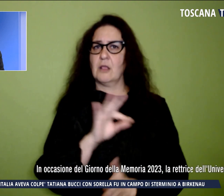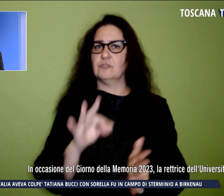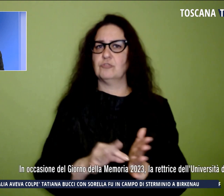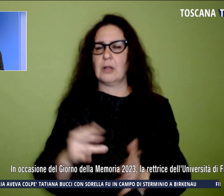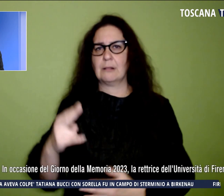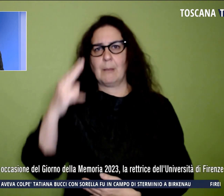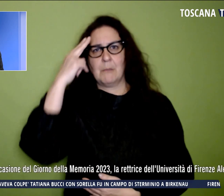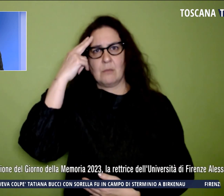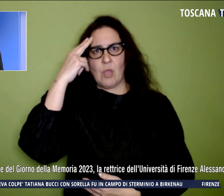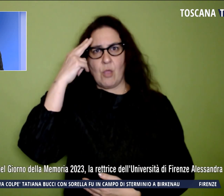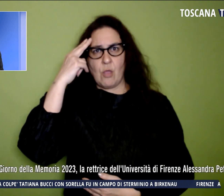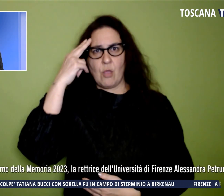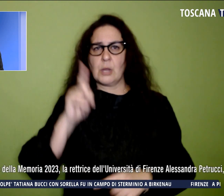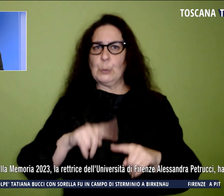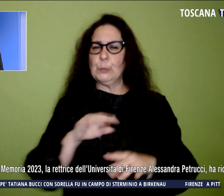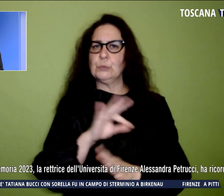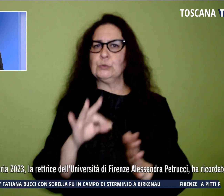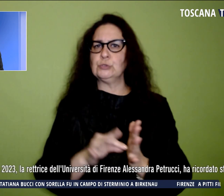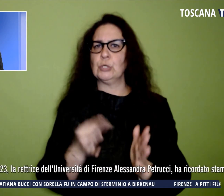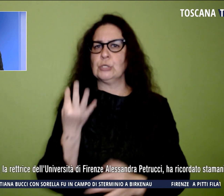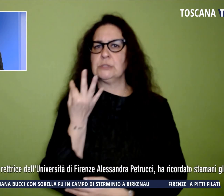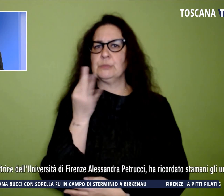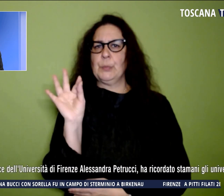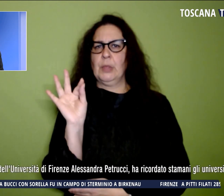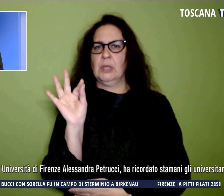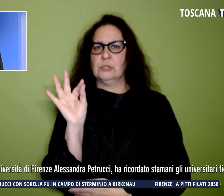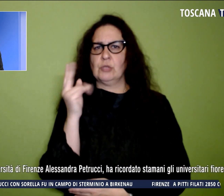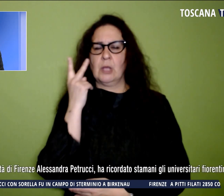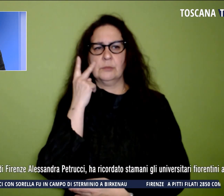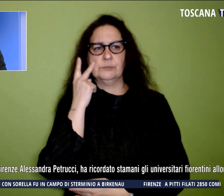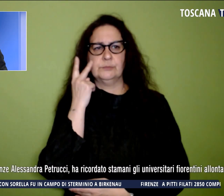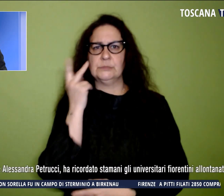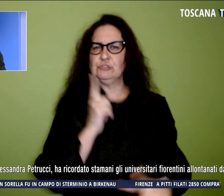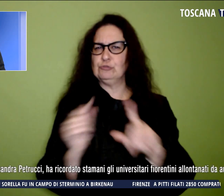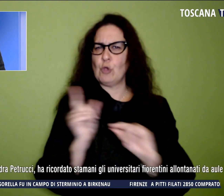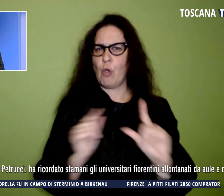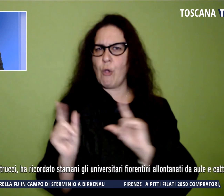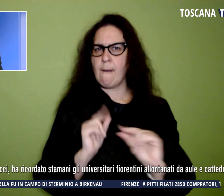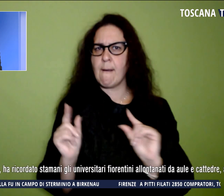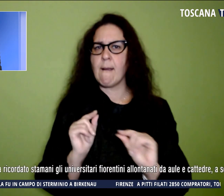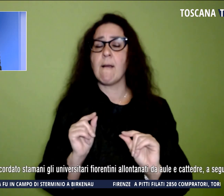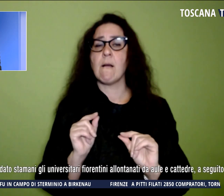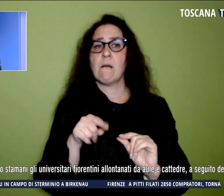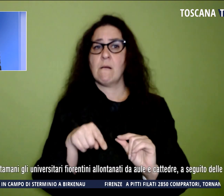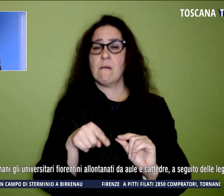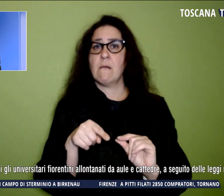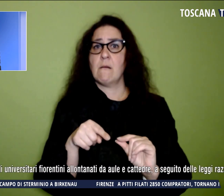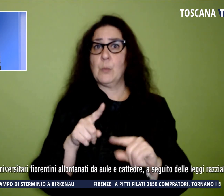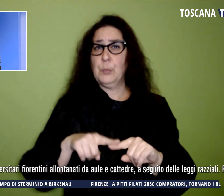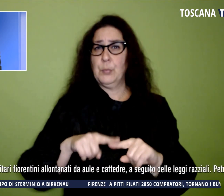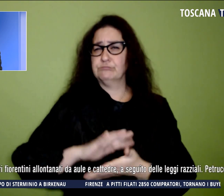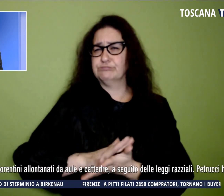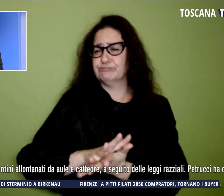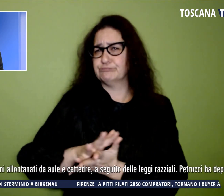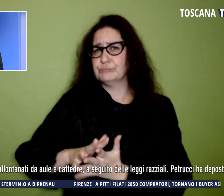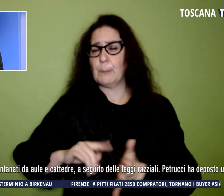occasione di questo giorno speciale che ricorda la Shoah, la deportazione e l'uccisione anche di milioni di ebrei,